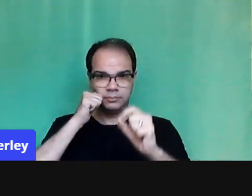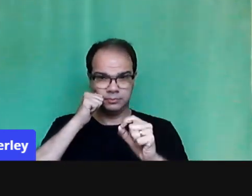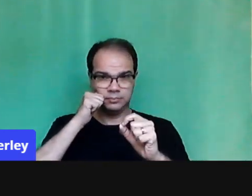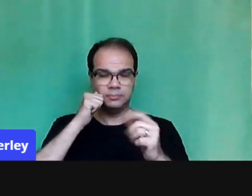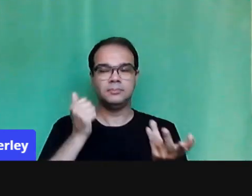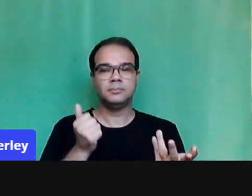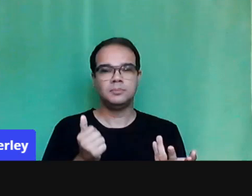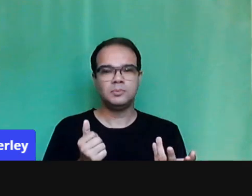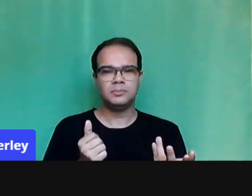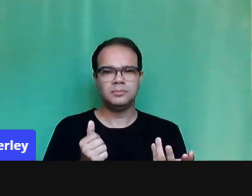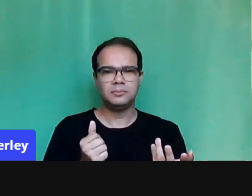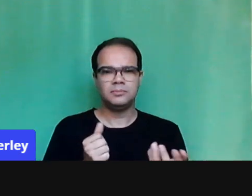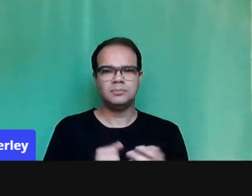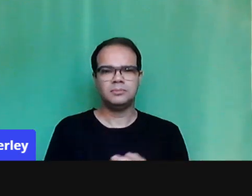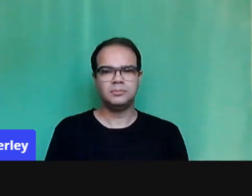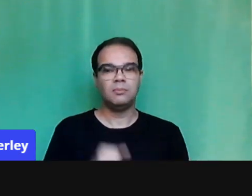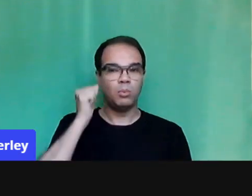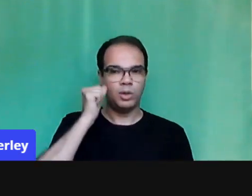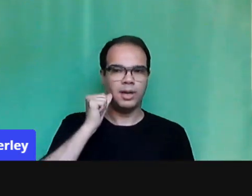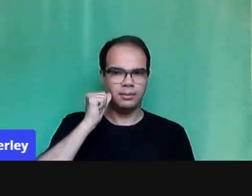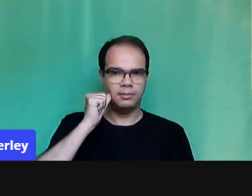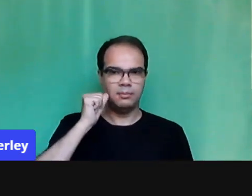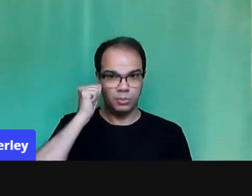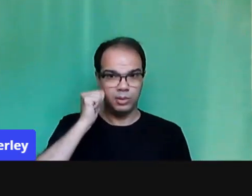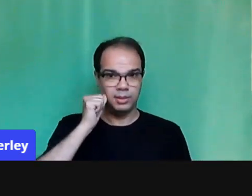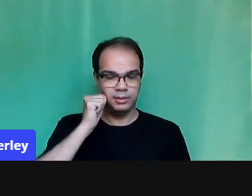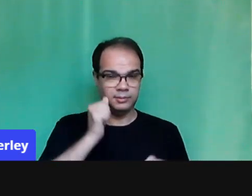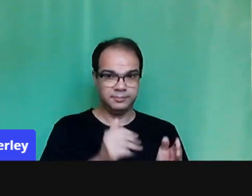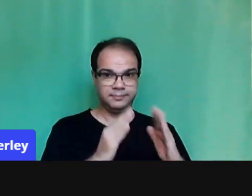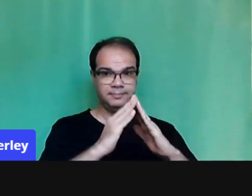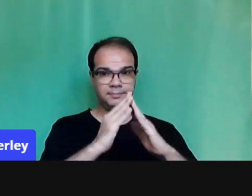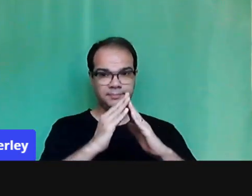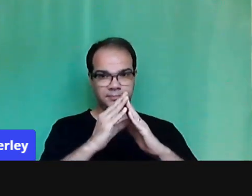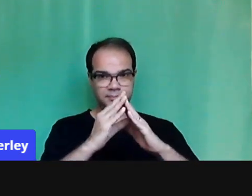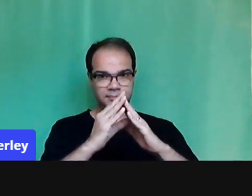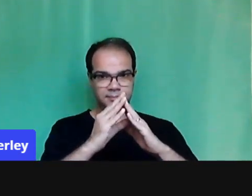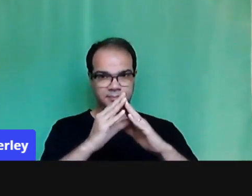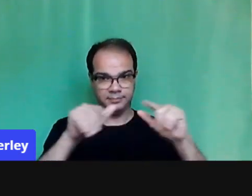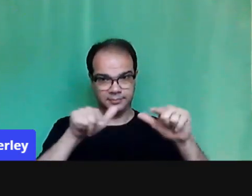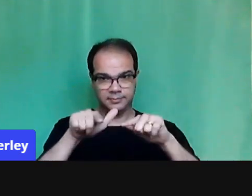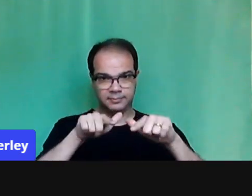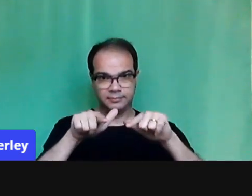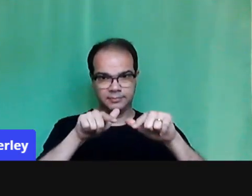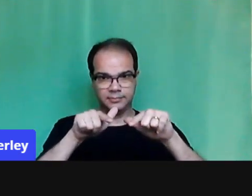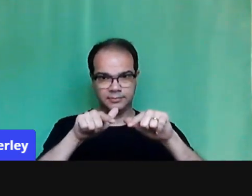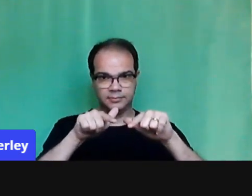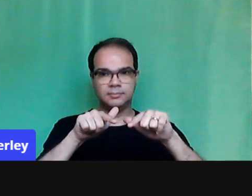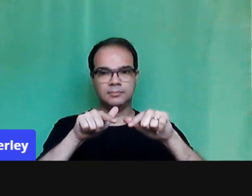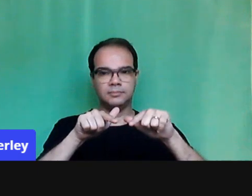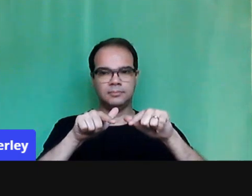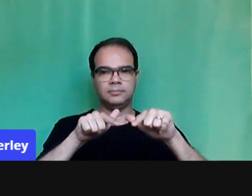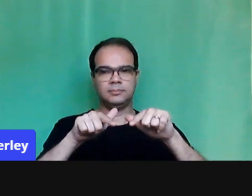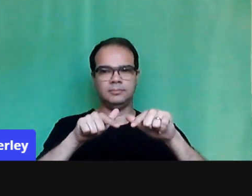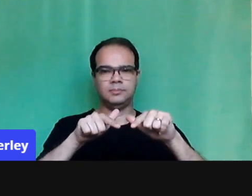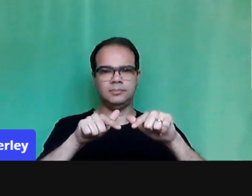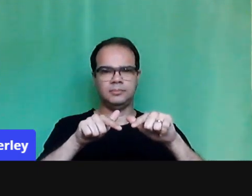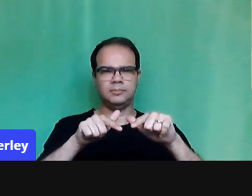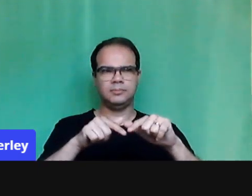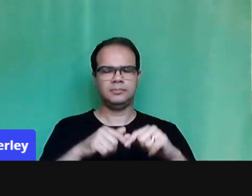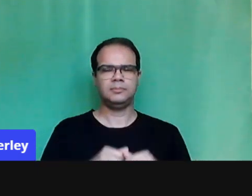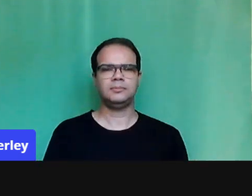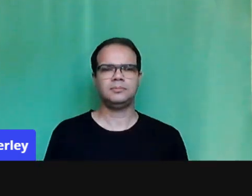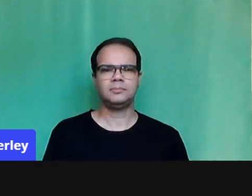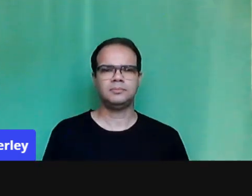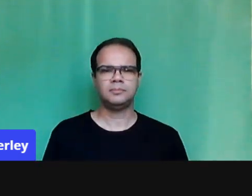nesse momento, num trabalho remoto, trabalho docente, né? E lembrando que não é só um trabalho remoto,